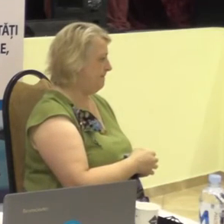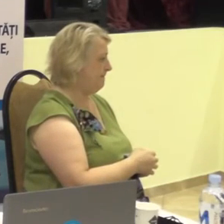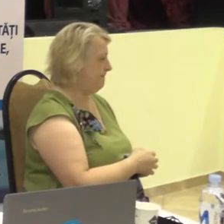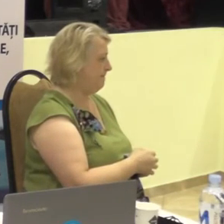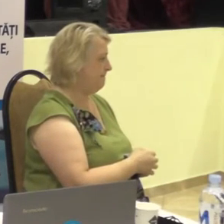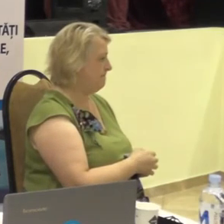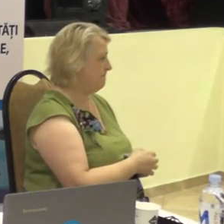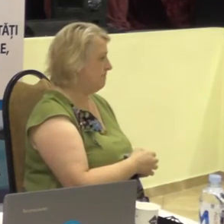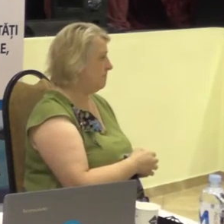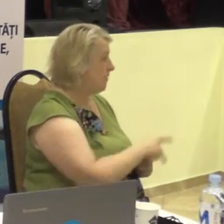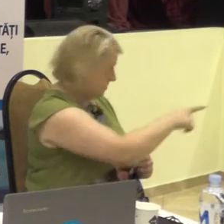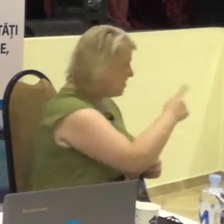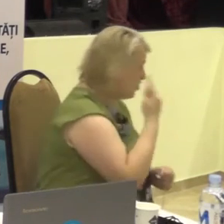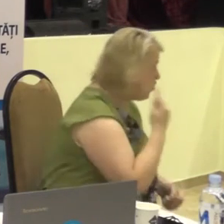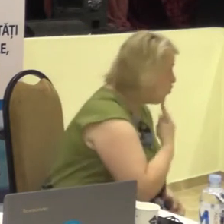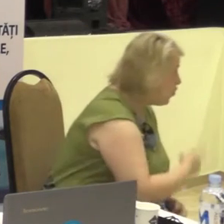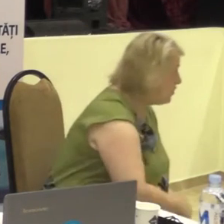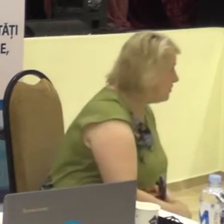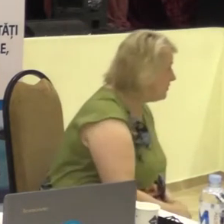Dumneata ai ești surd?